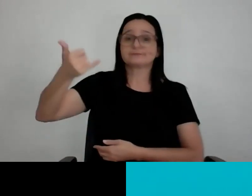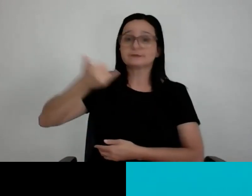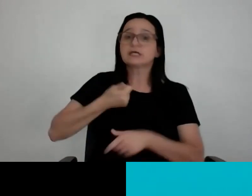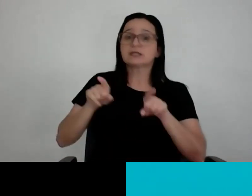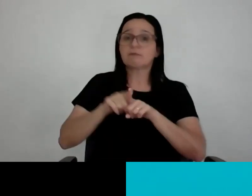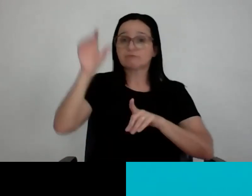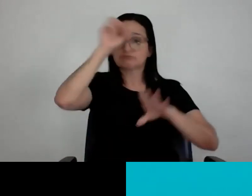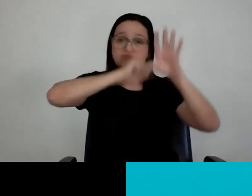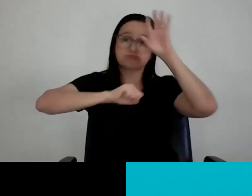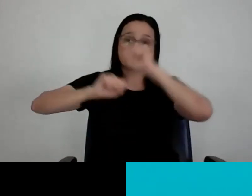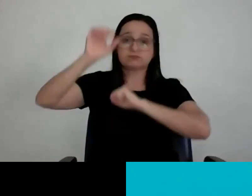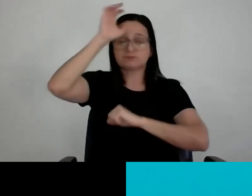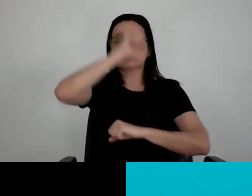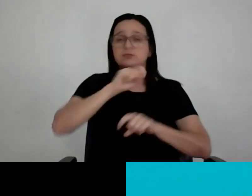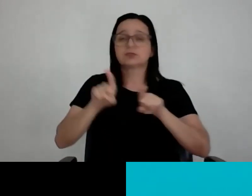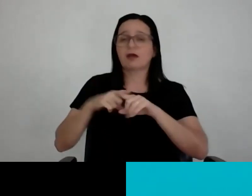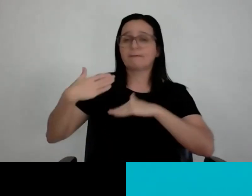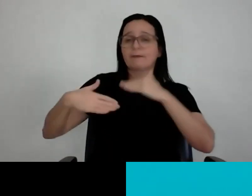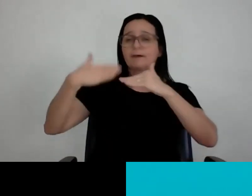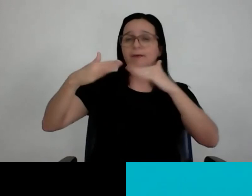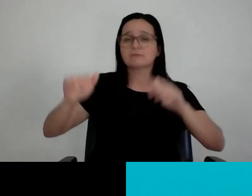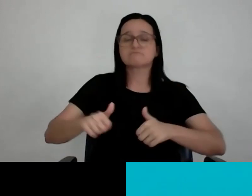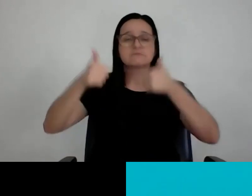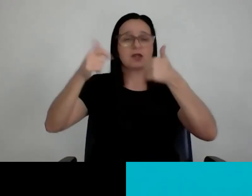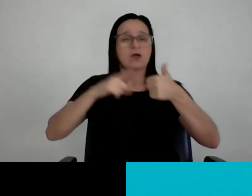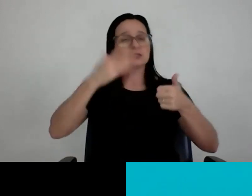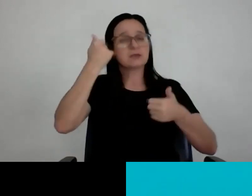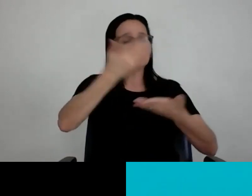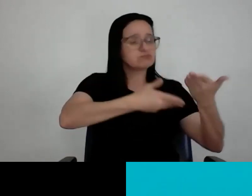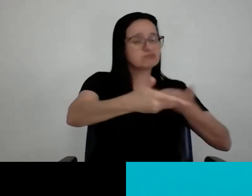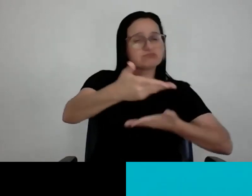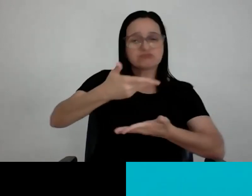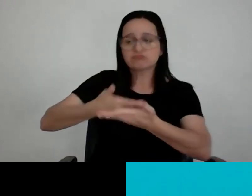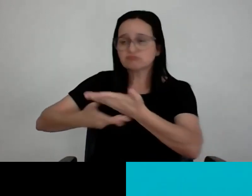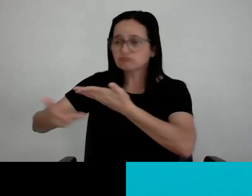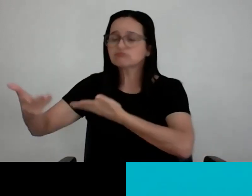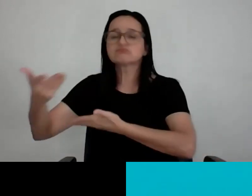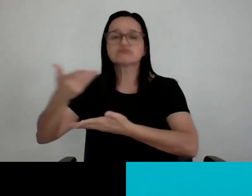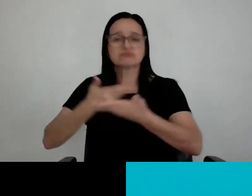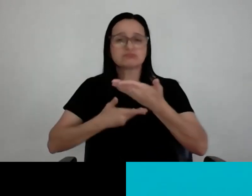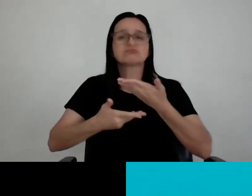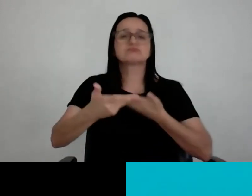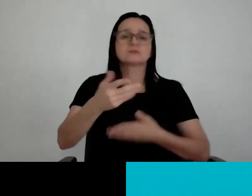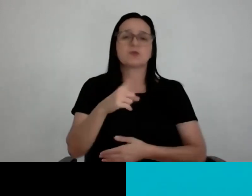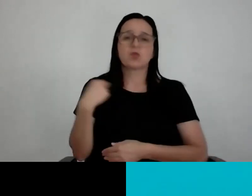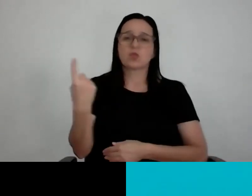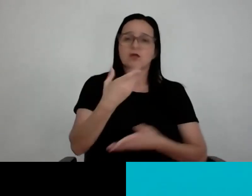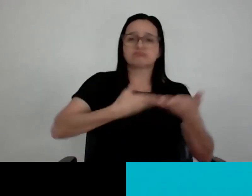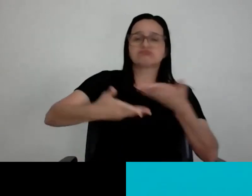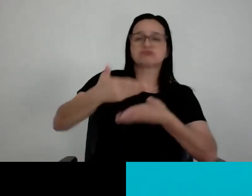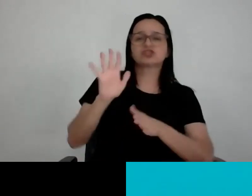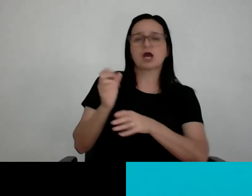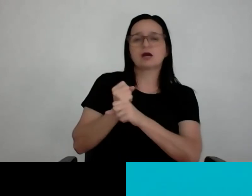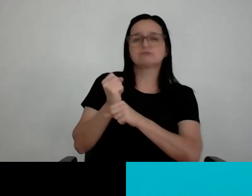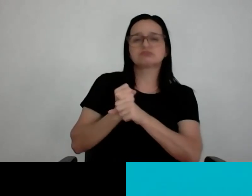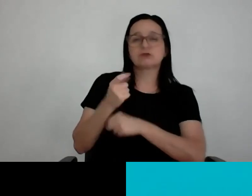negócio vai caminhar bem. Saber se relacionar com as pessoas é assim, entre nós aqui, estou há 20 e poucos anos no Rock in Rio, já